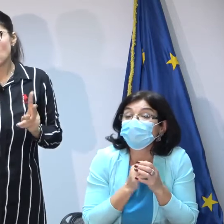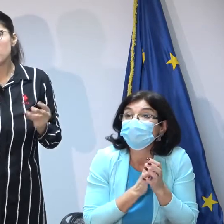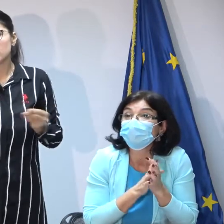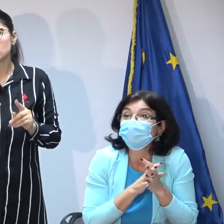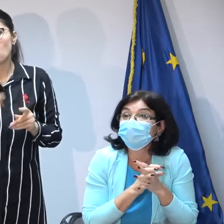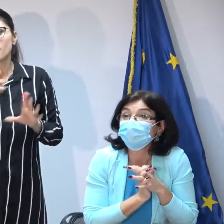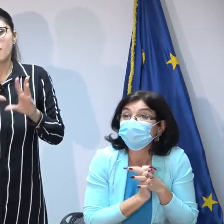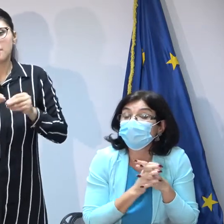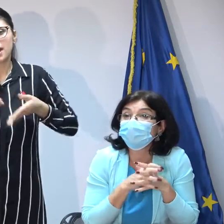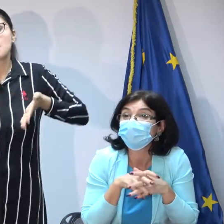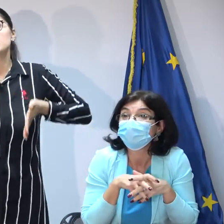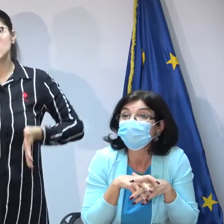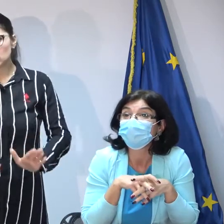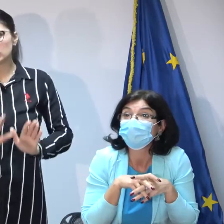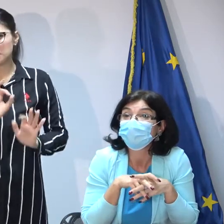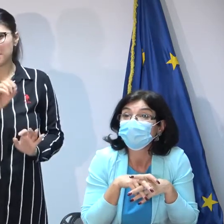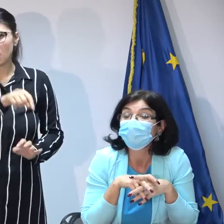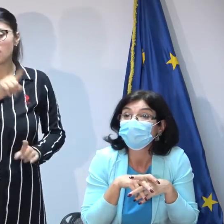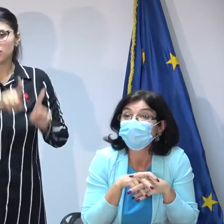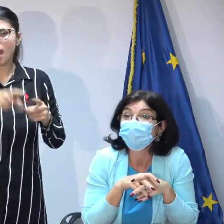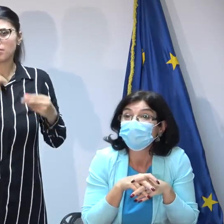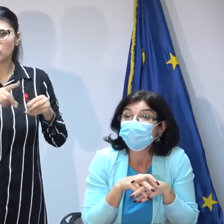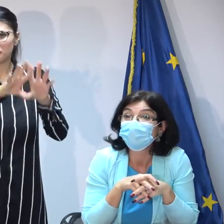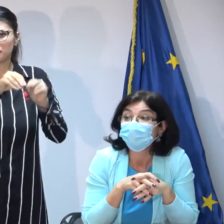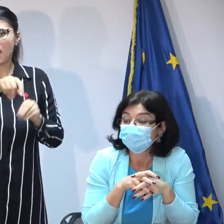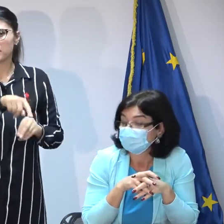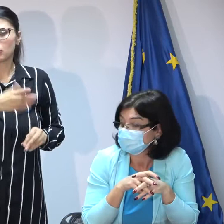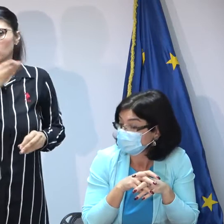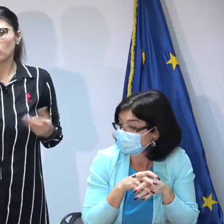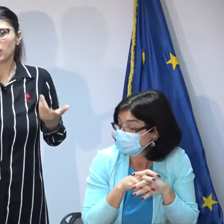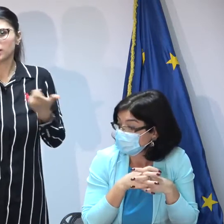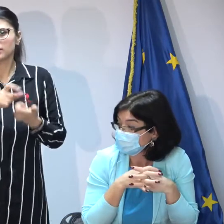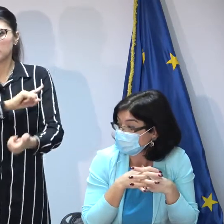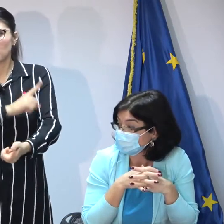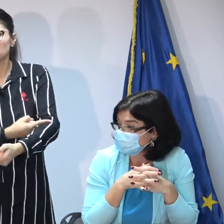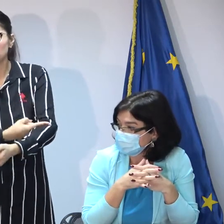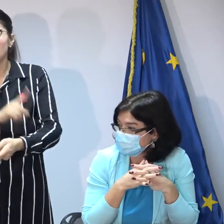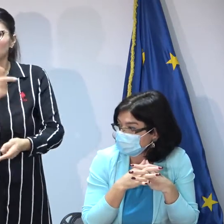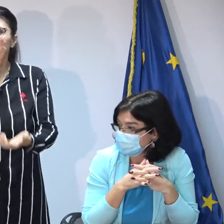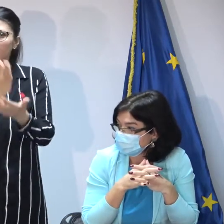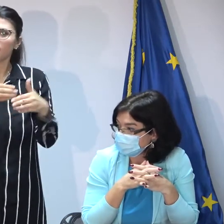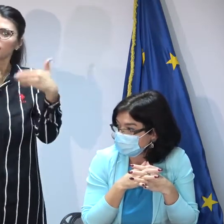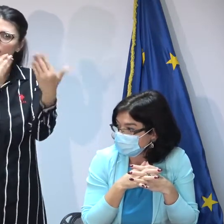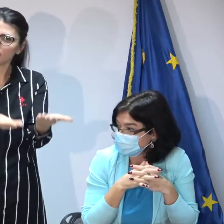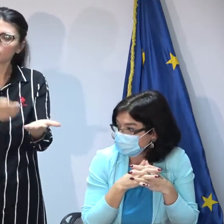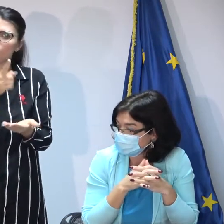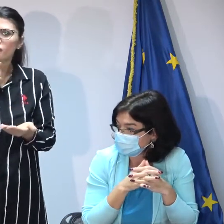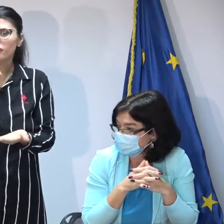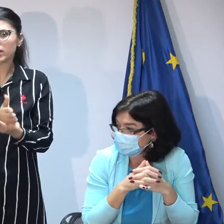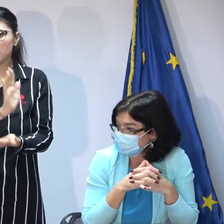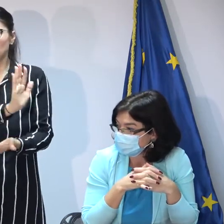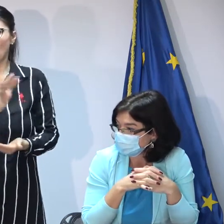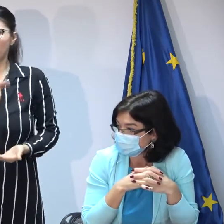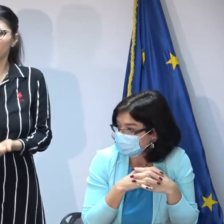care ne-am născut dar dacă acolo nu există această posibilitate trebuie să-i dai dreptul de a avea o familie